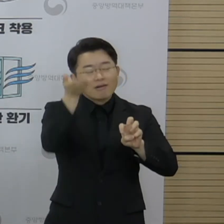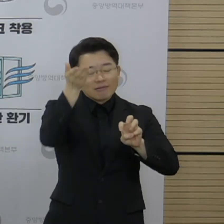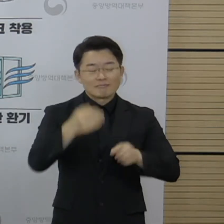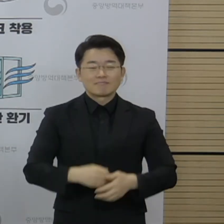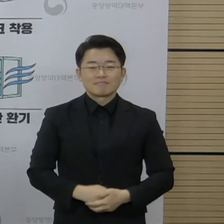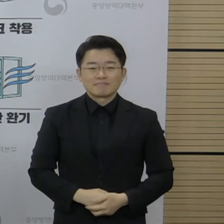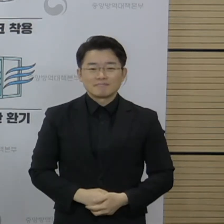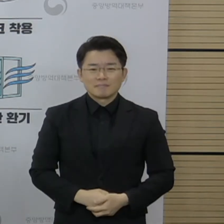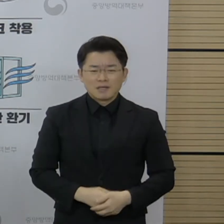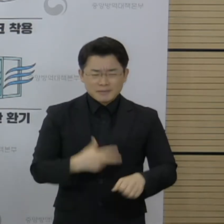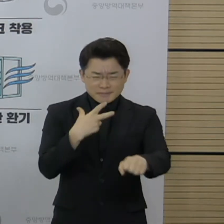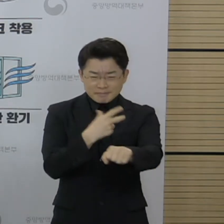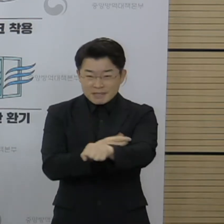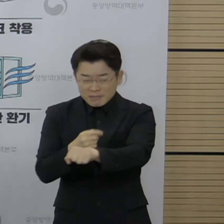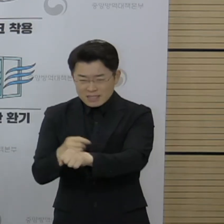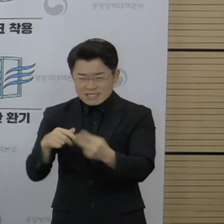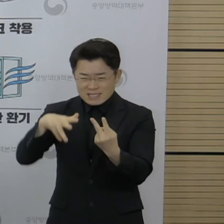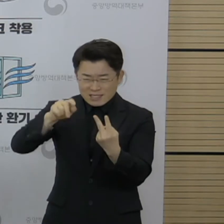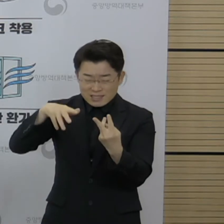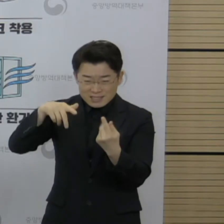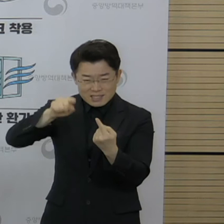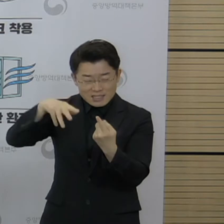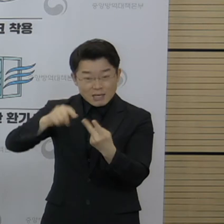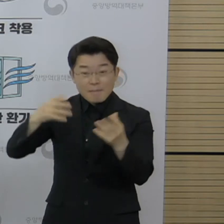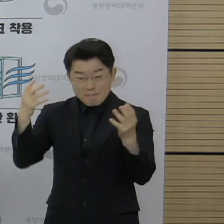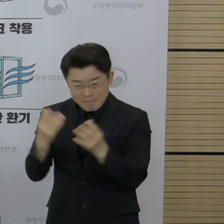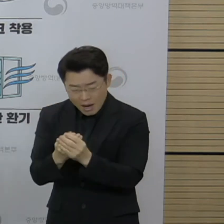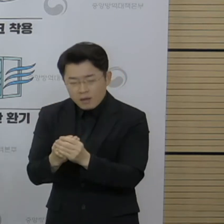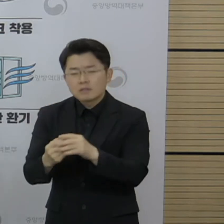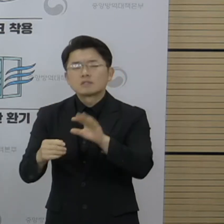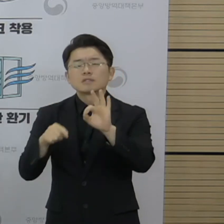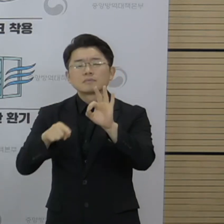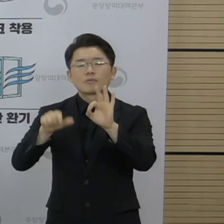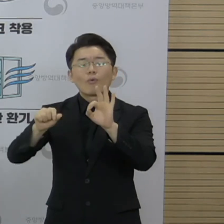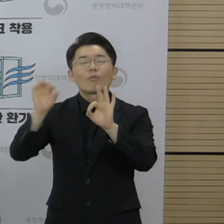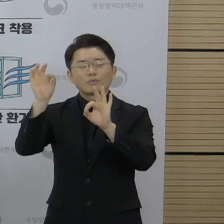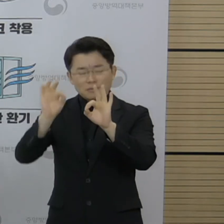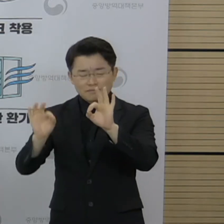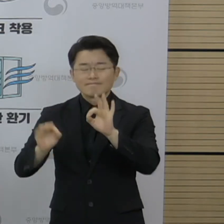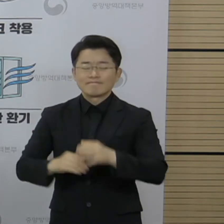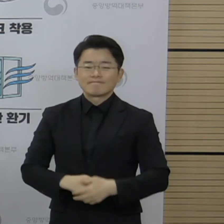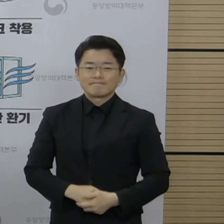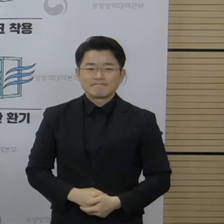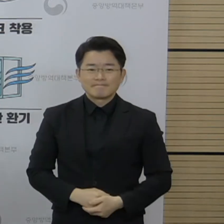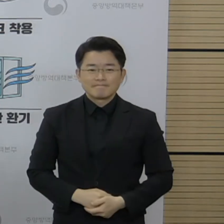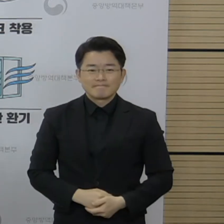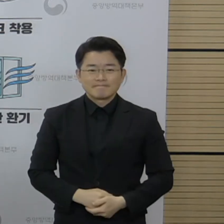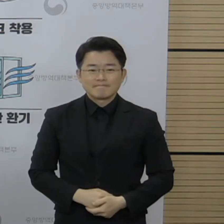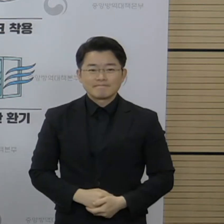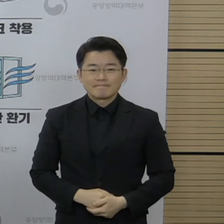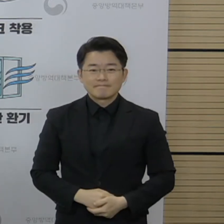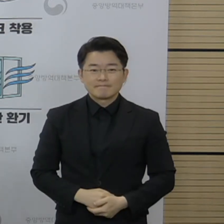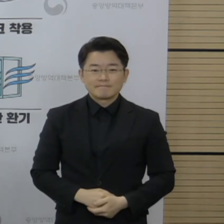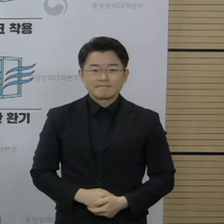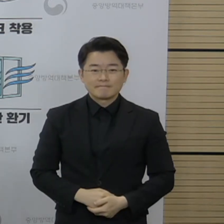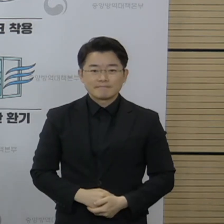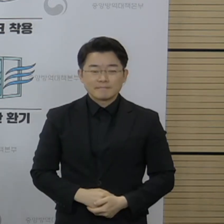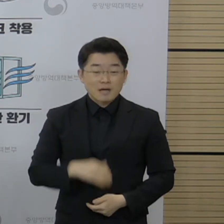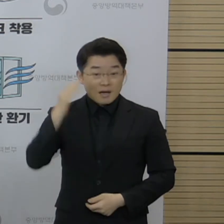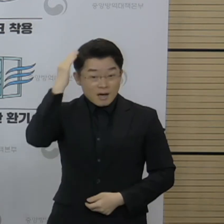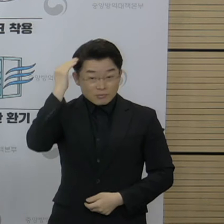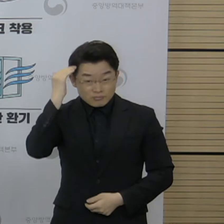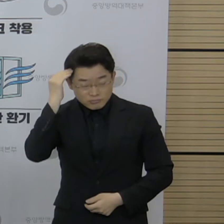접종을 완료하신 분은 10.5%를 넘어섰습니다. 그리고 아까 말씀드린 것처럼 한국,